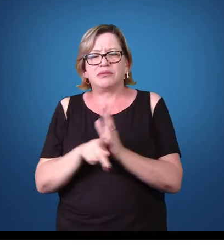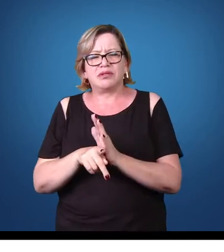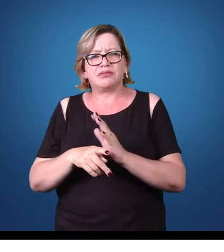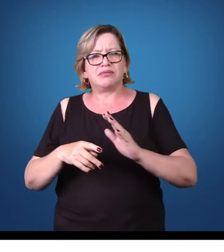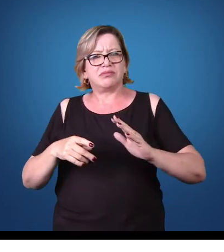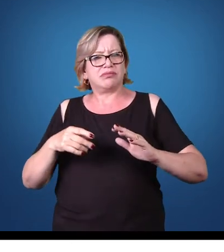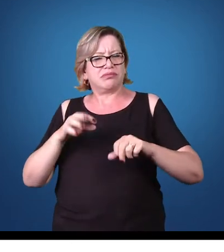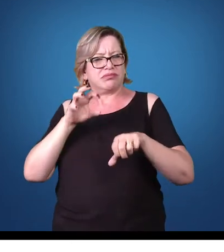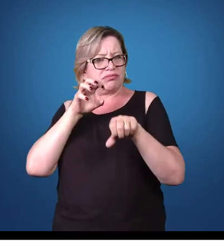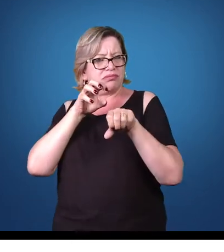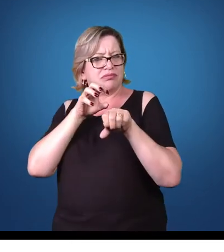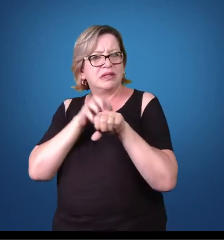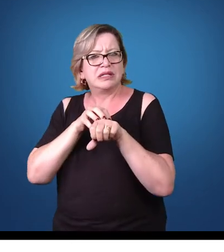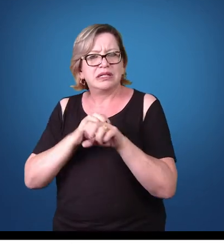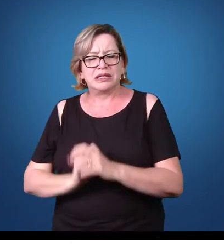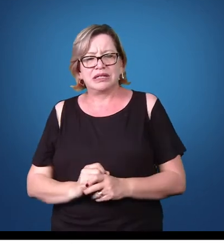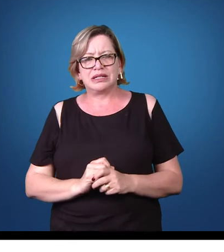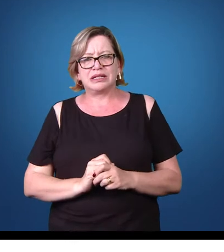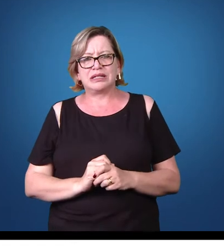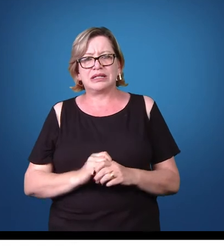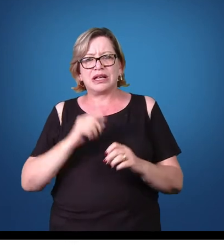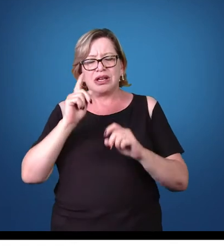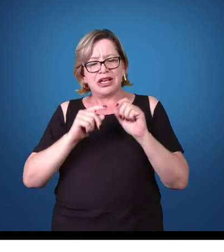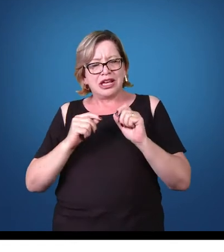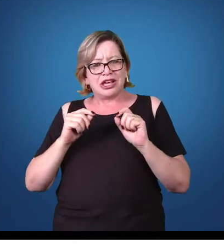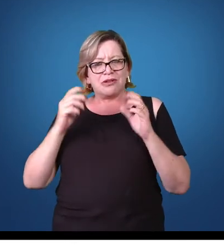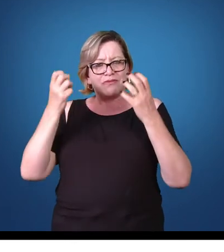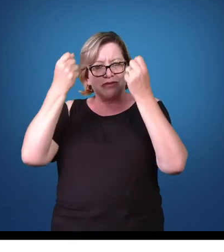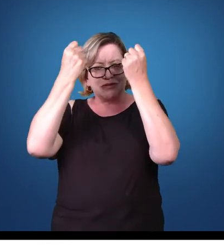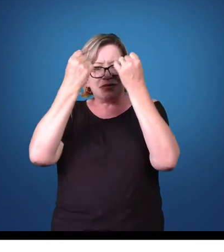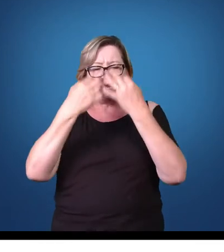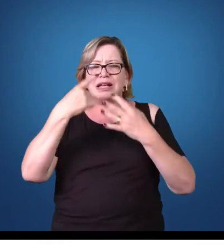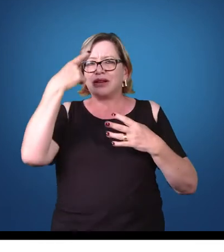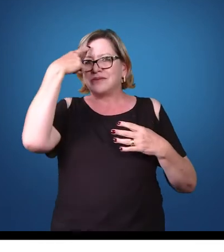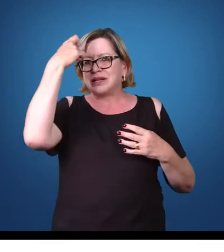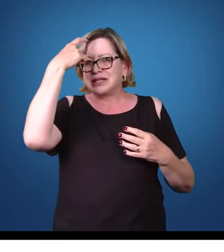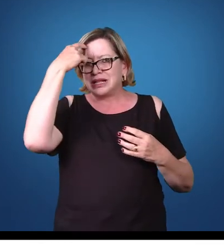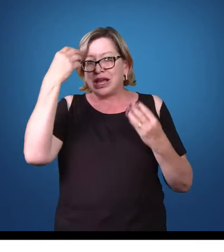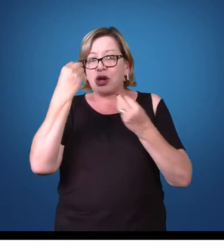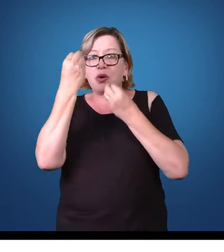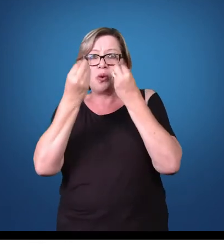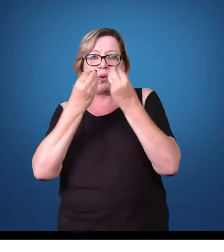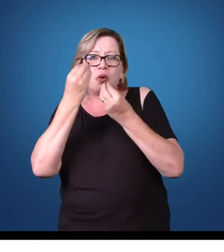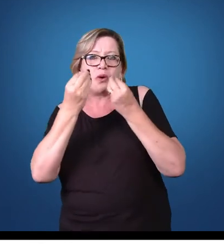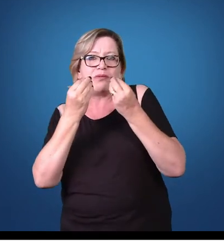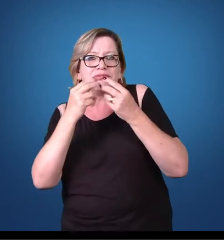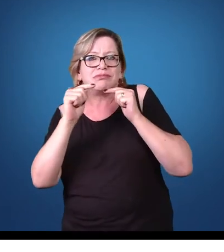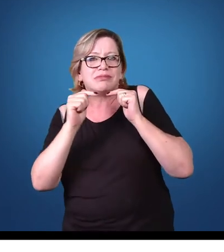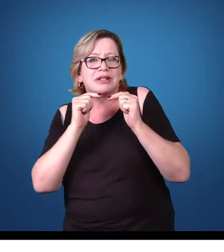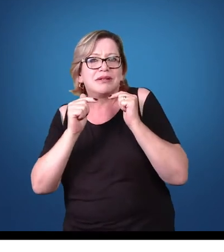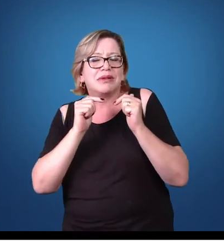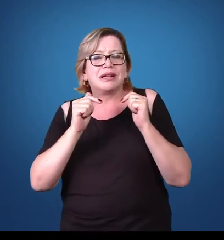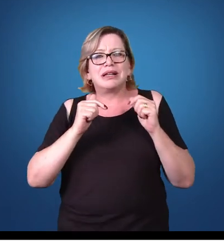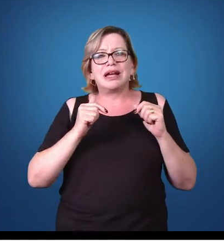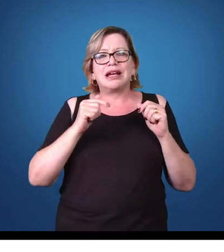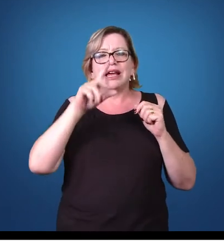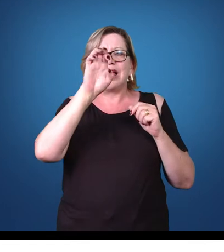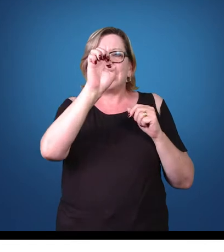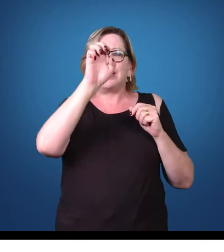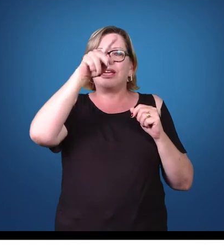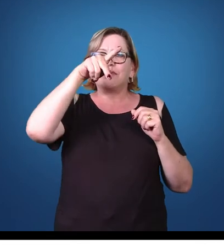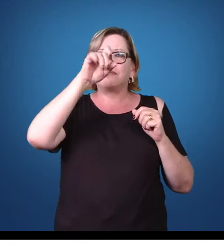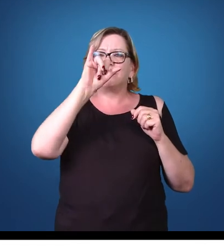parasita. Então, isso aí fecha uma ideia geral de como trabalhar a epidemiologia em determinadas populações,